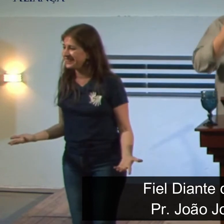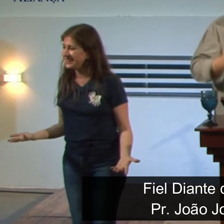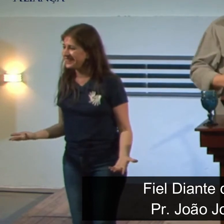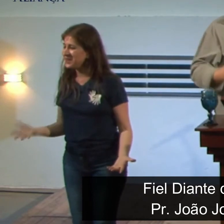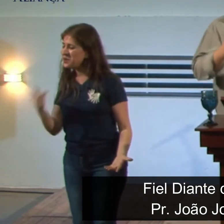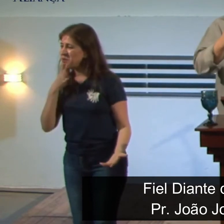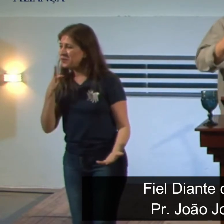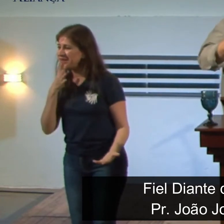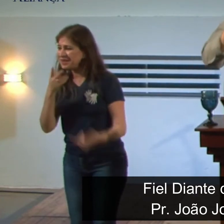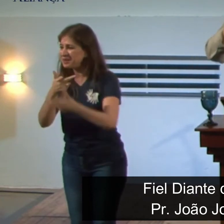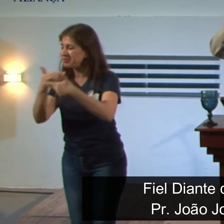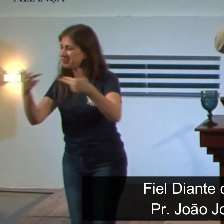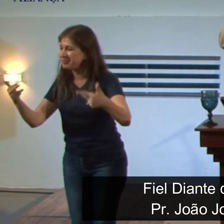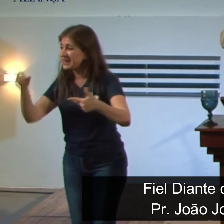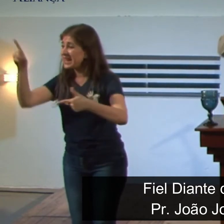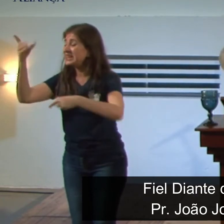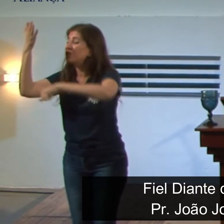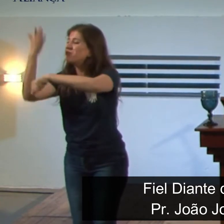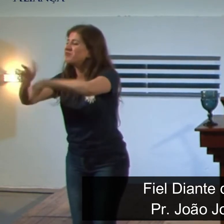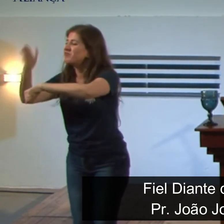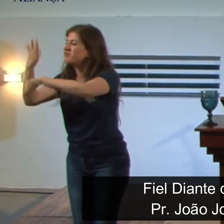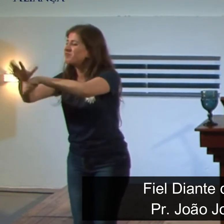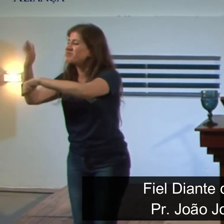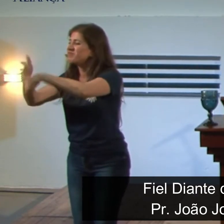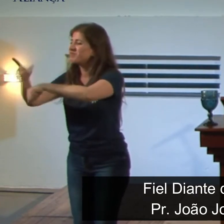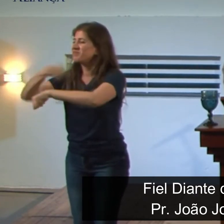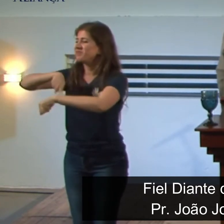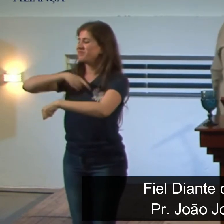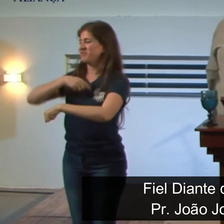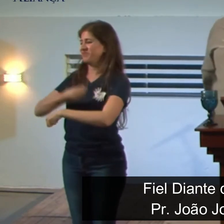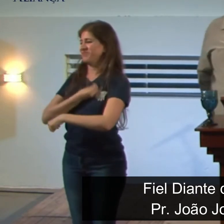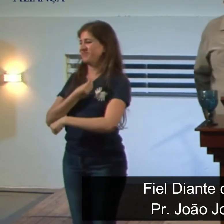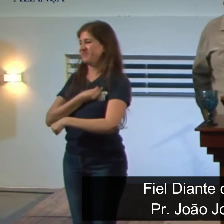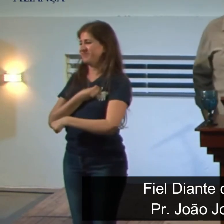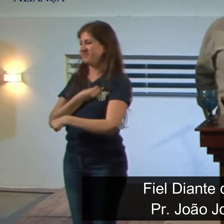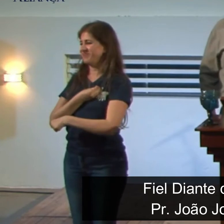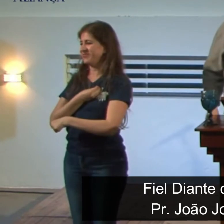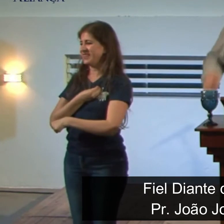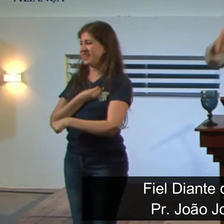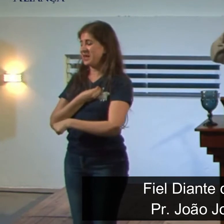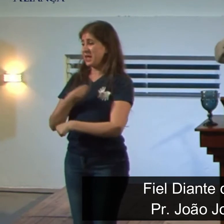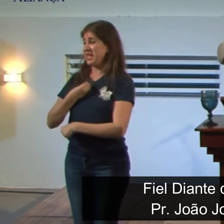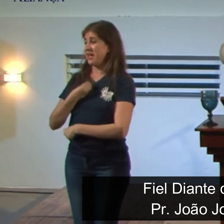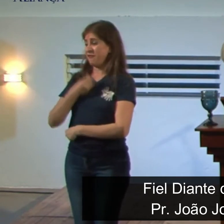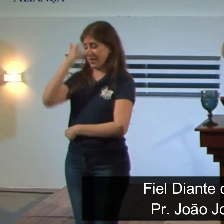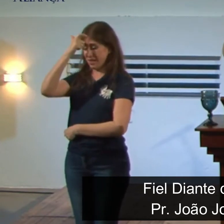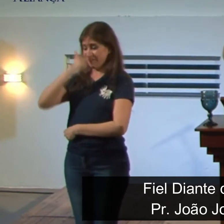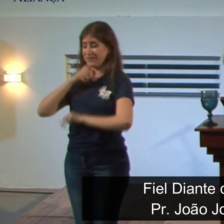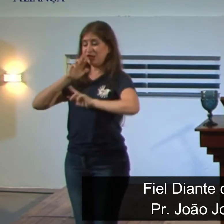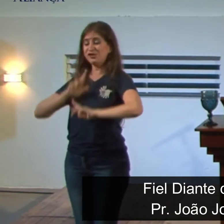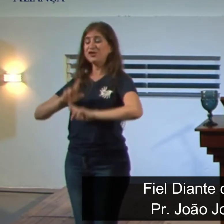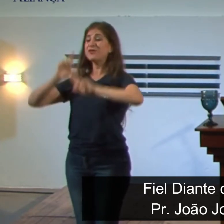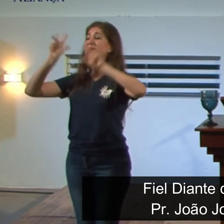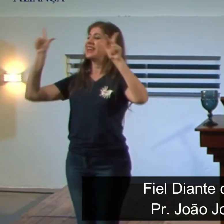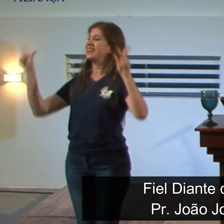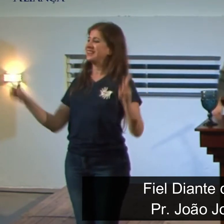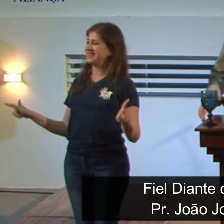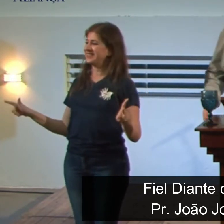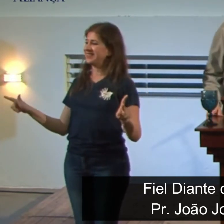o Senhor capacita os seus para fazer a diferença no mundo caído o Senhor capacita os seus